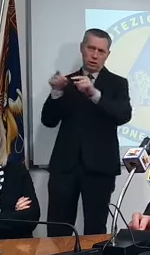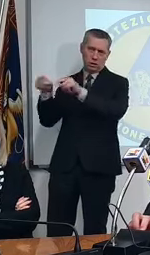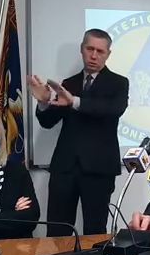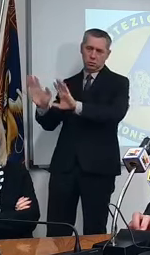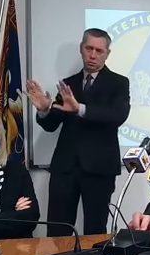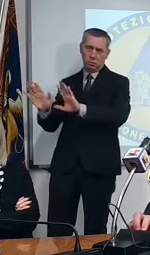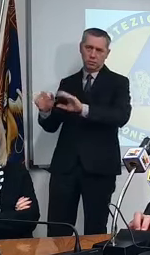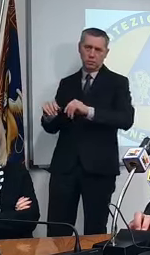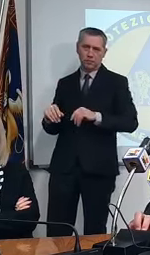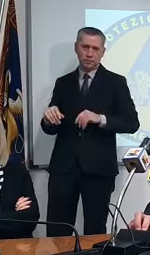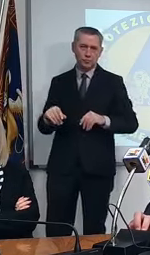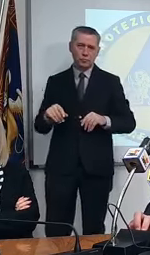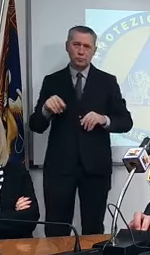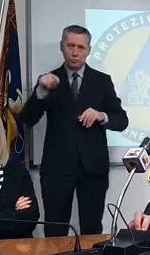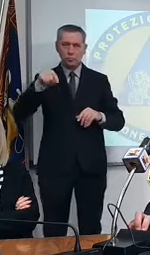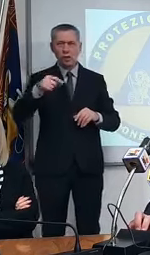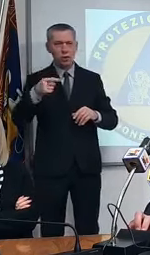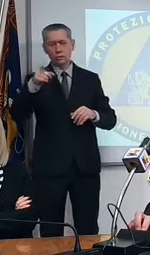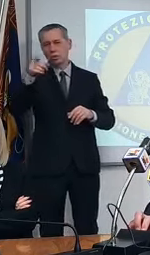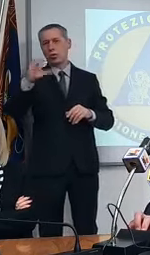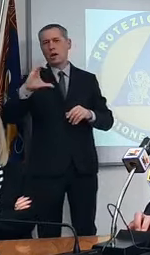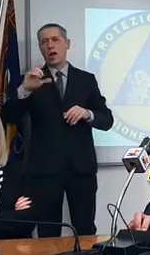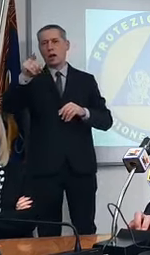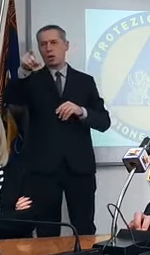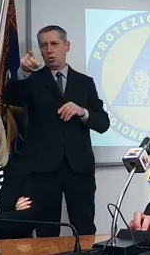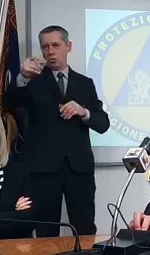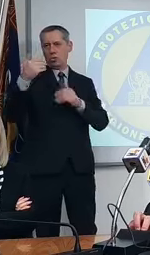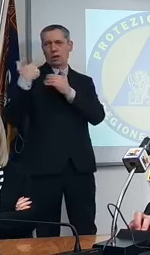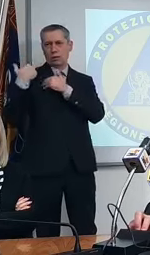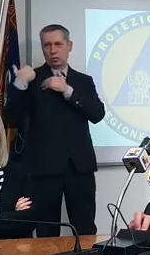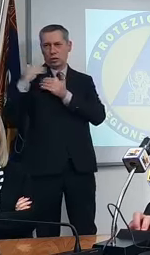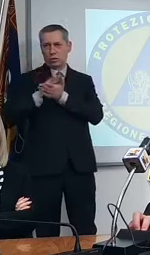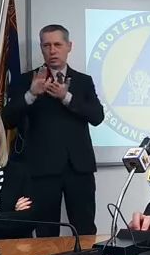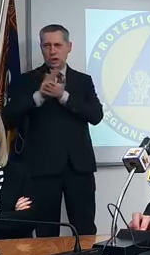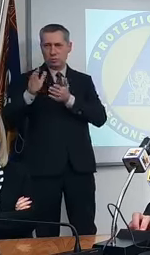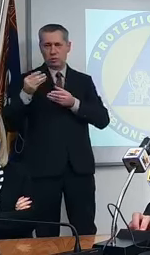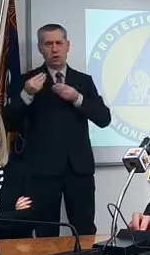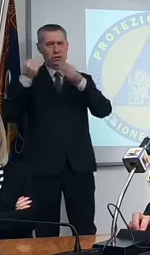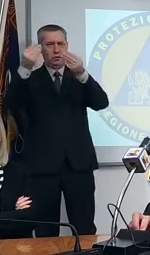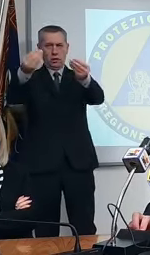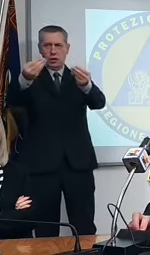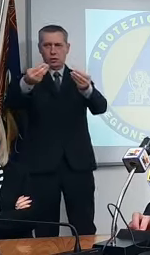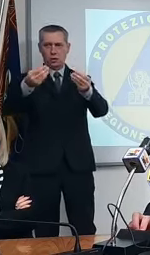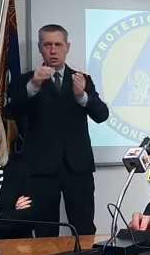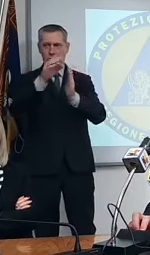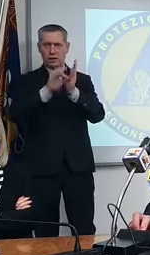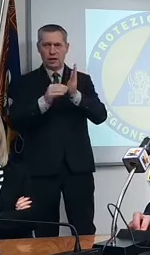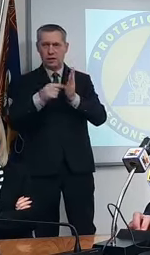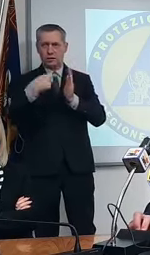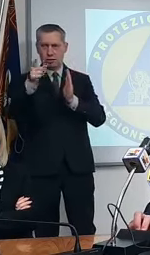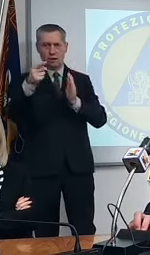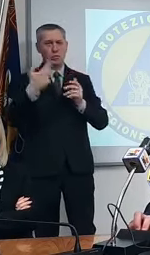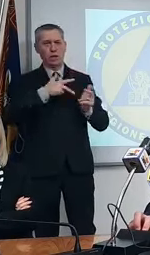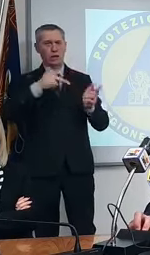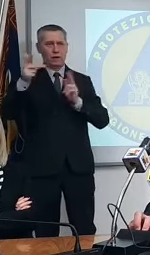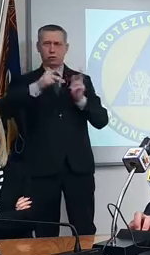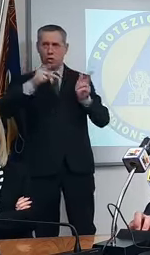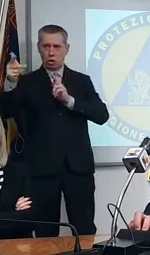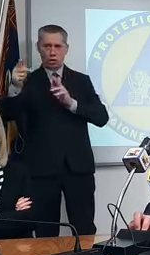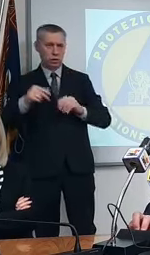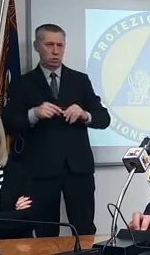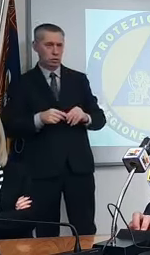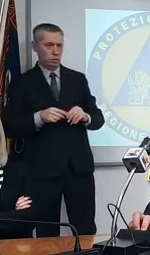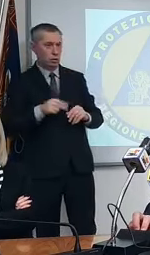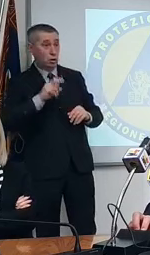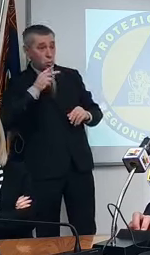vicepresidente ho comunicato e vi da tutti i numeri così avete i pezzi fatti grazie nel pomeriggio è possibile averlo presidente